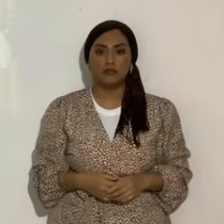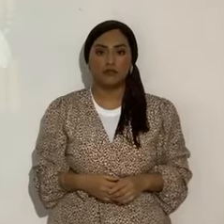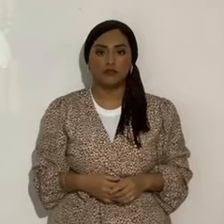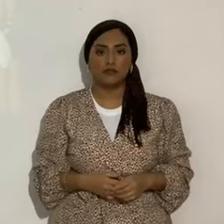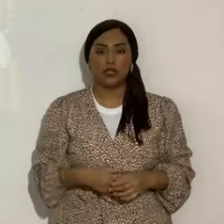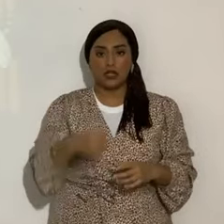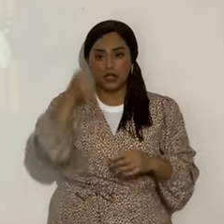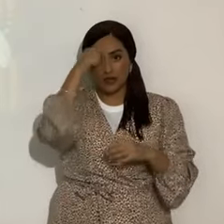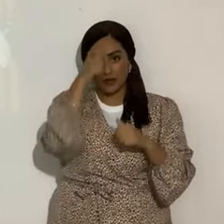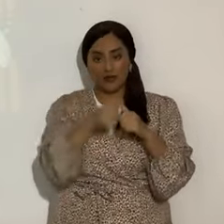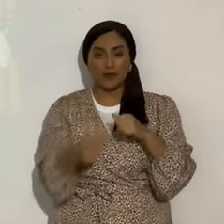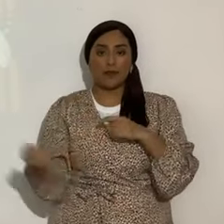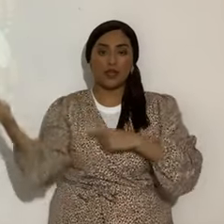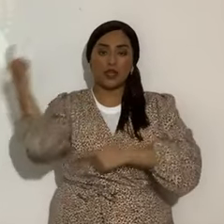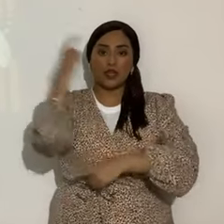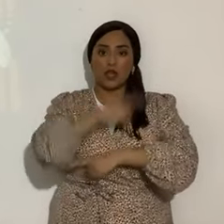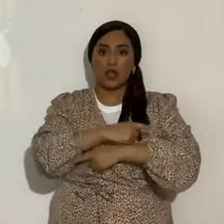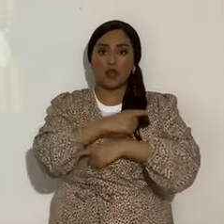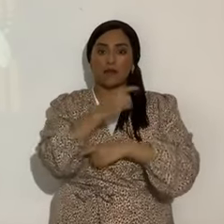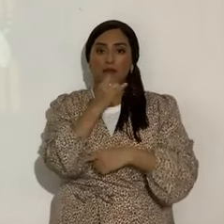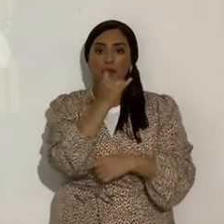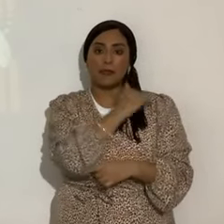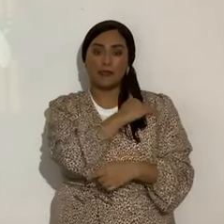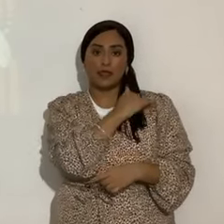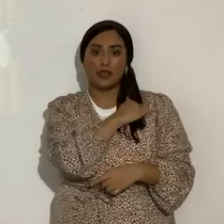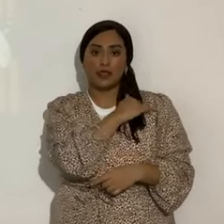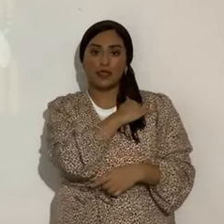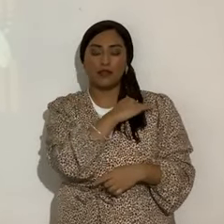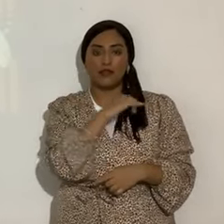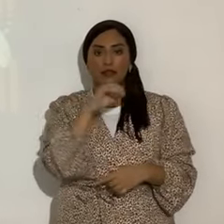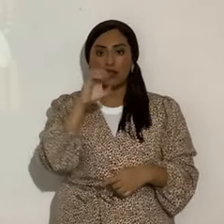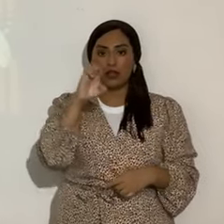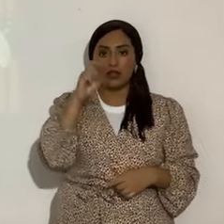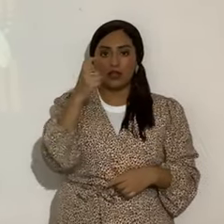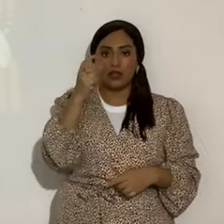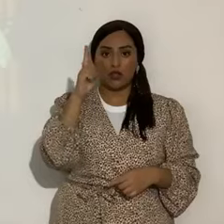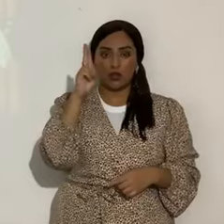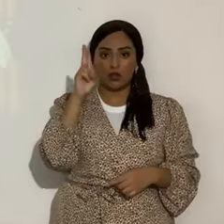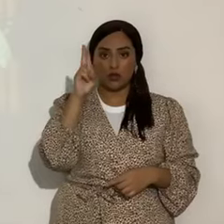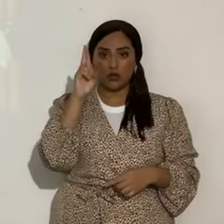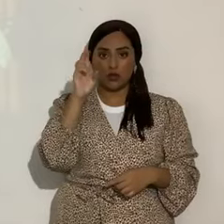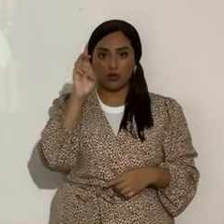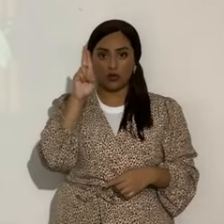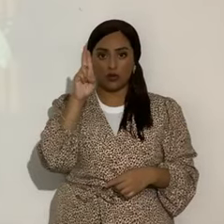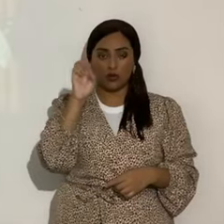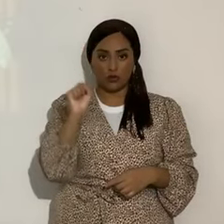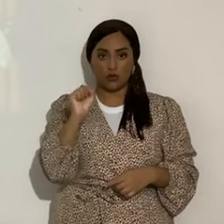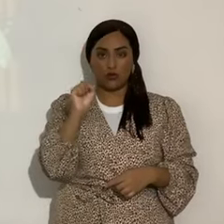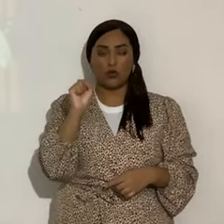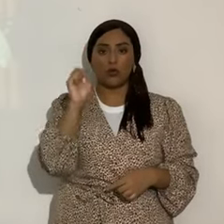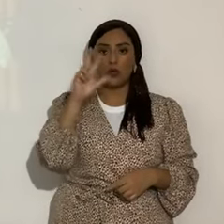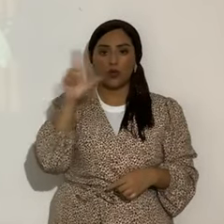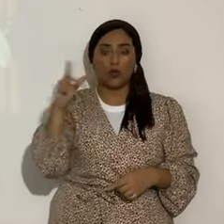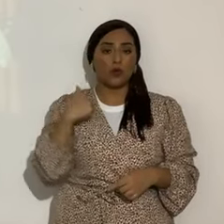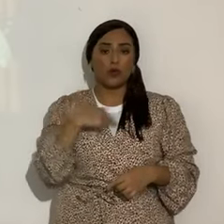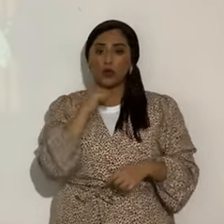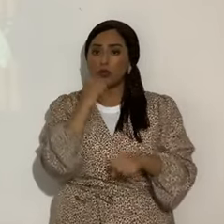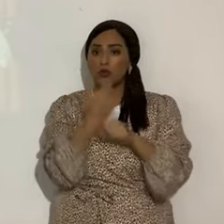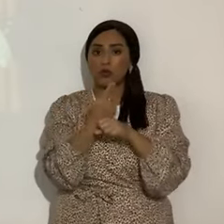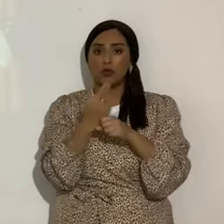Recuerden que para Yom Kippur, según Éxodo 33, verso 1, nosotros no nos ataviamos, ¿sí? En el caso